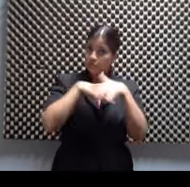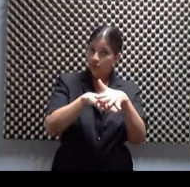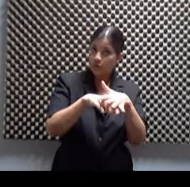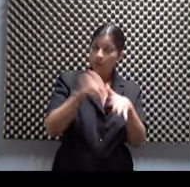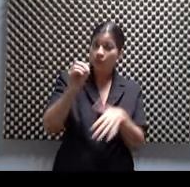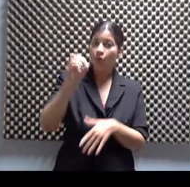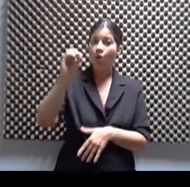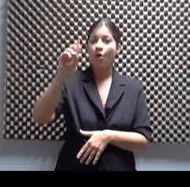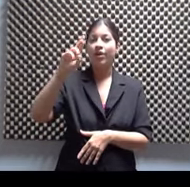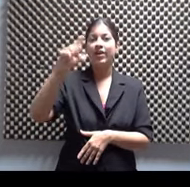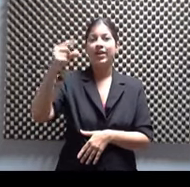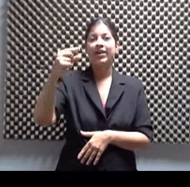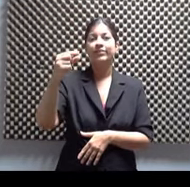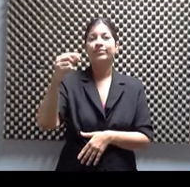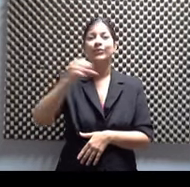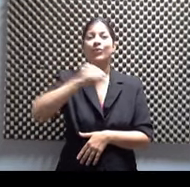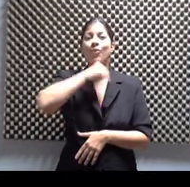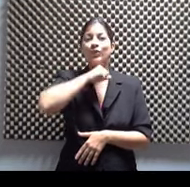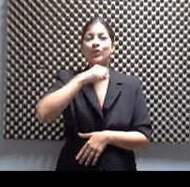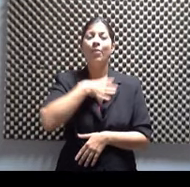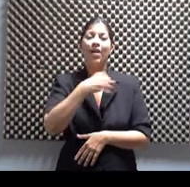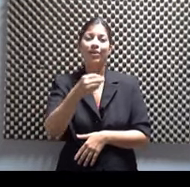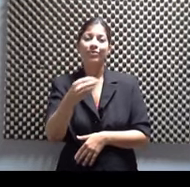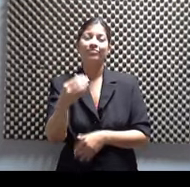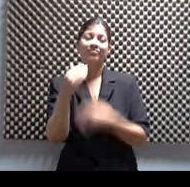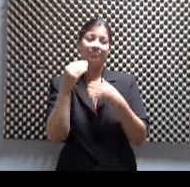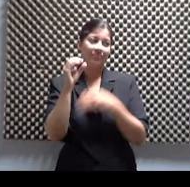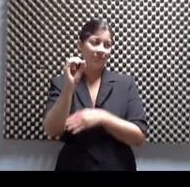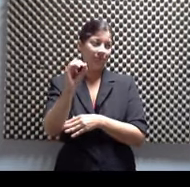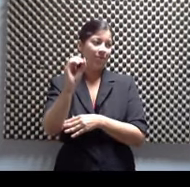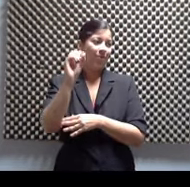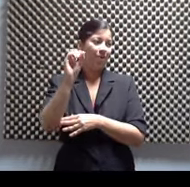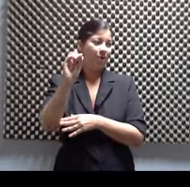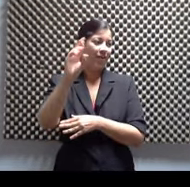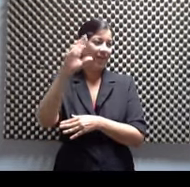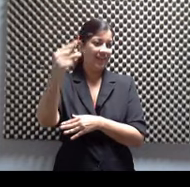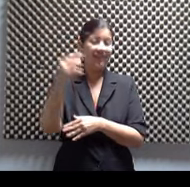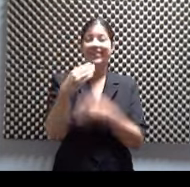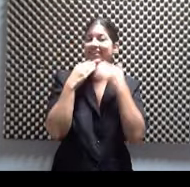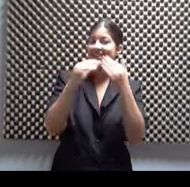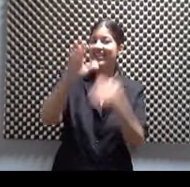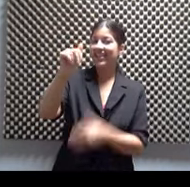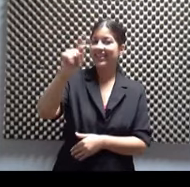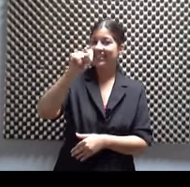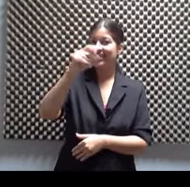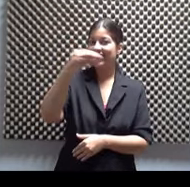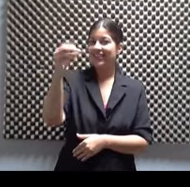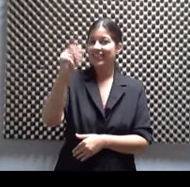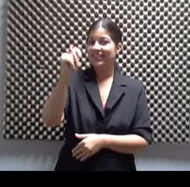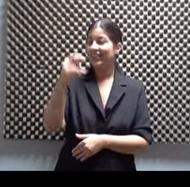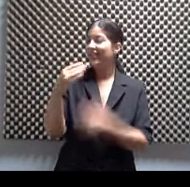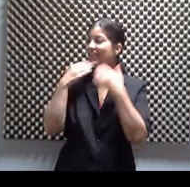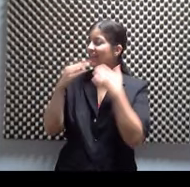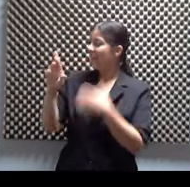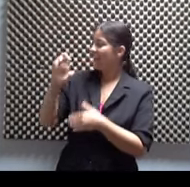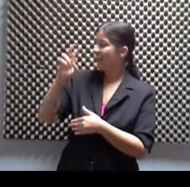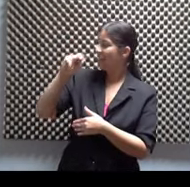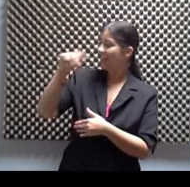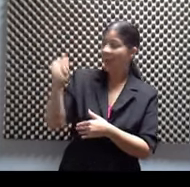Gracias a todos. Gracias, Homaira. Y gracias a IT&T, por supuesto. Gracias a Reina y a Chenan y gracias a José Loya y Alex.